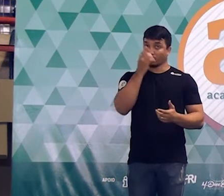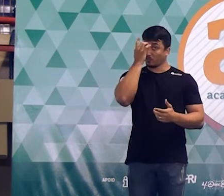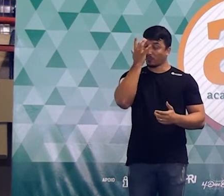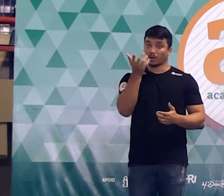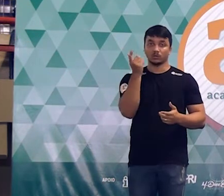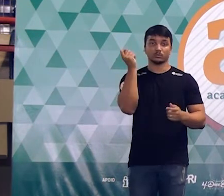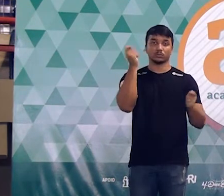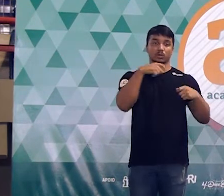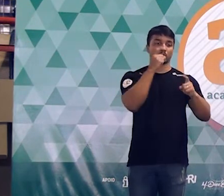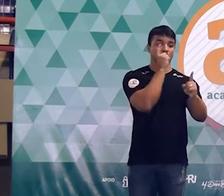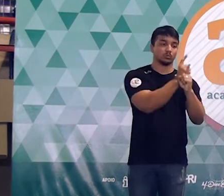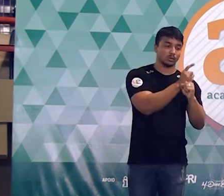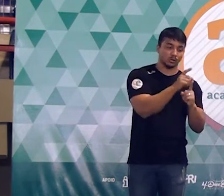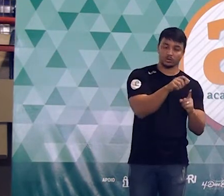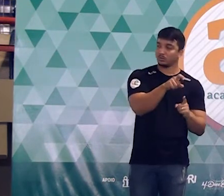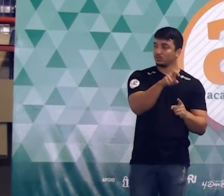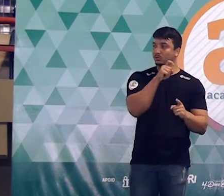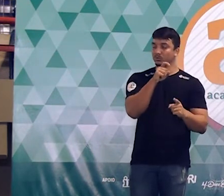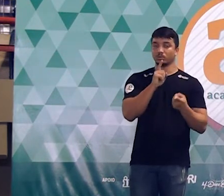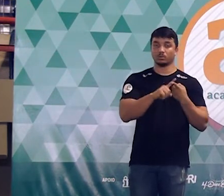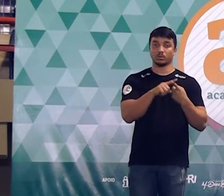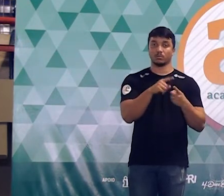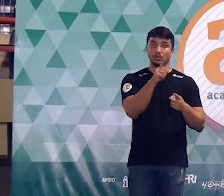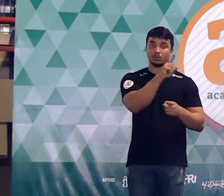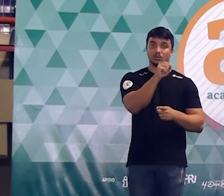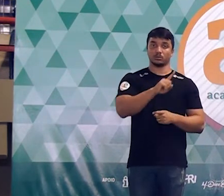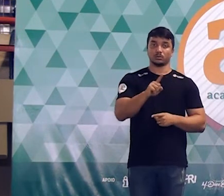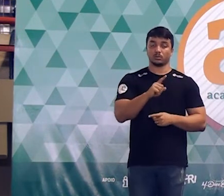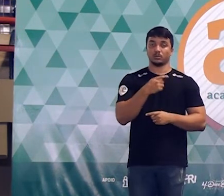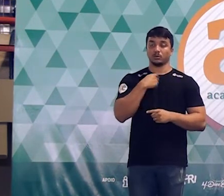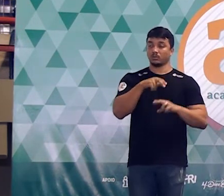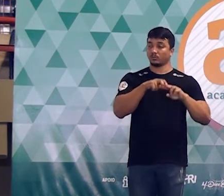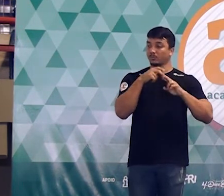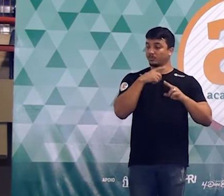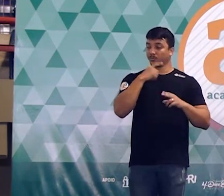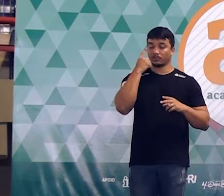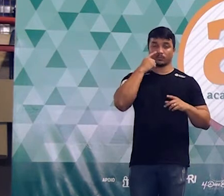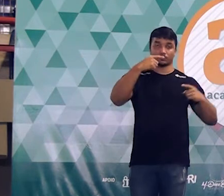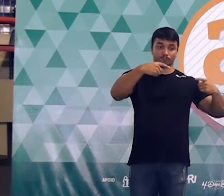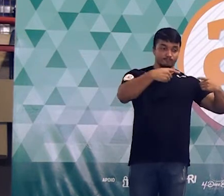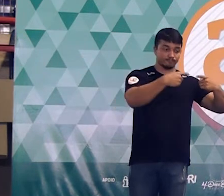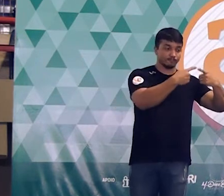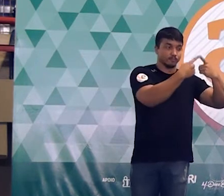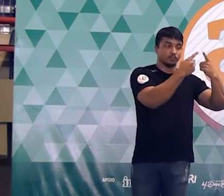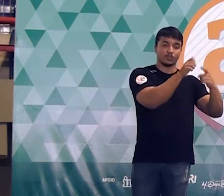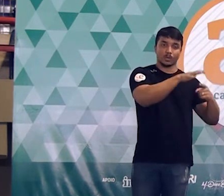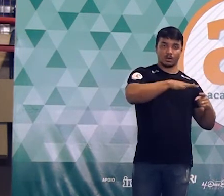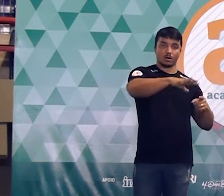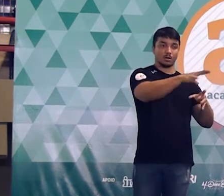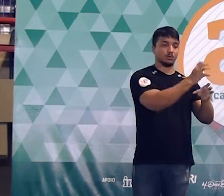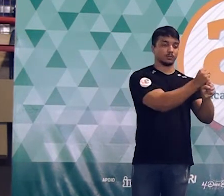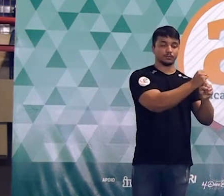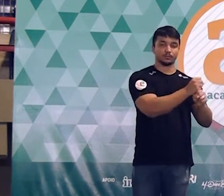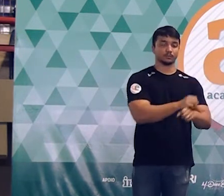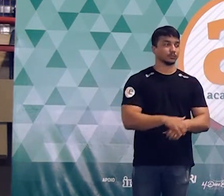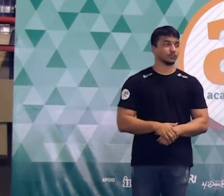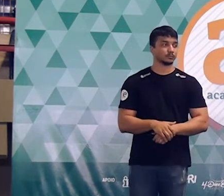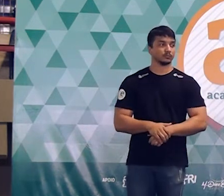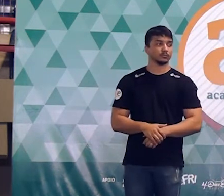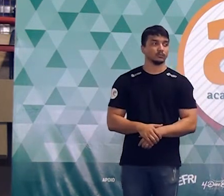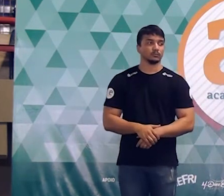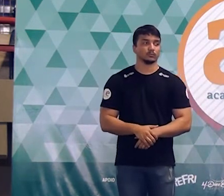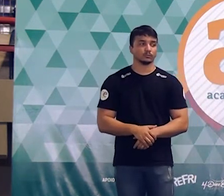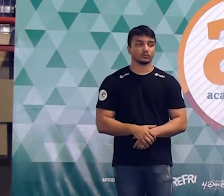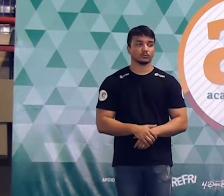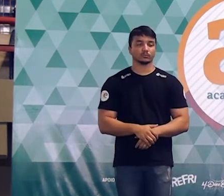facilmente determinar o valor do x e determinar o valor do z e a partir dessas três medidas eu consigo fazer o cálculo da área tá bom? então anotem